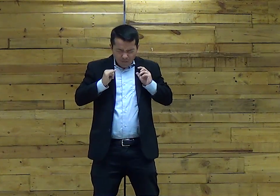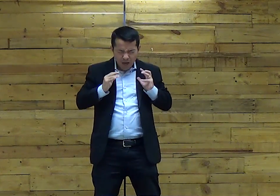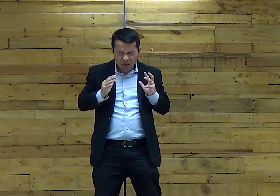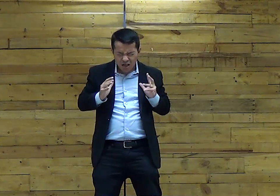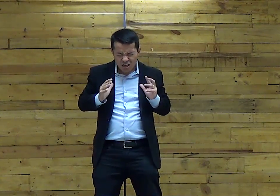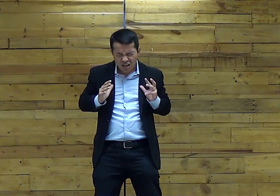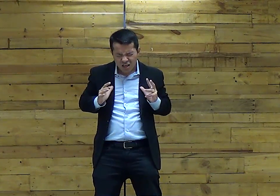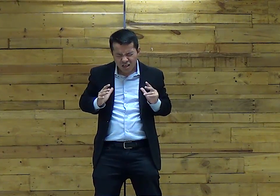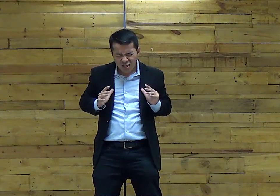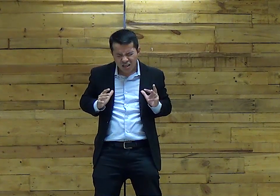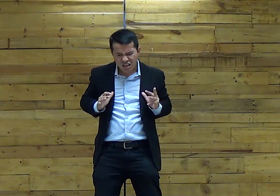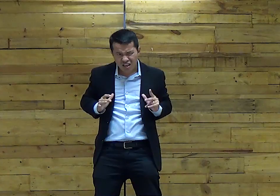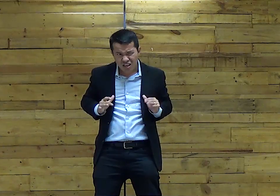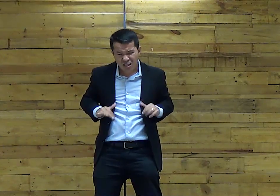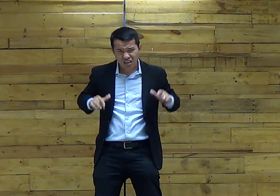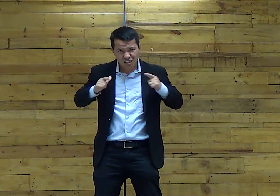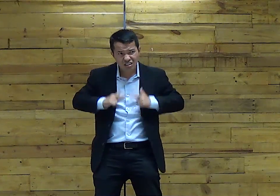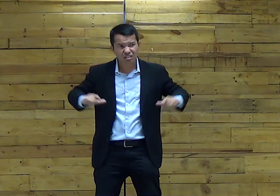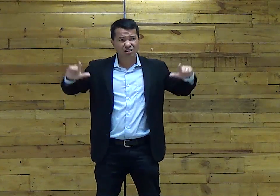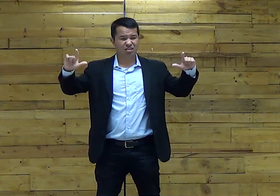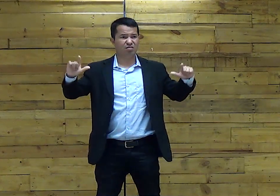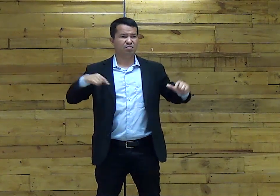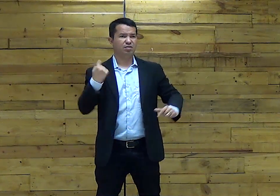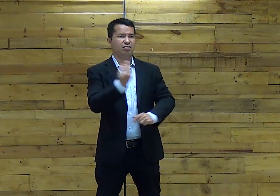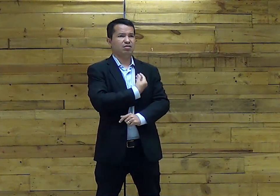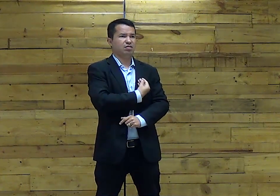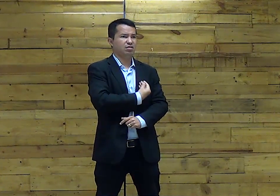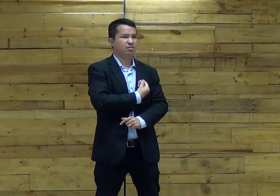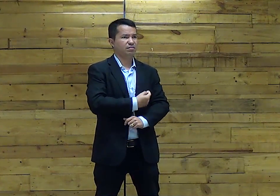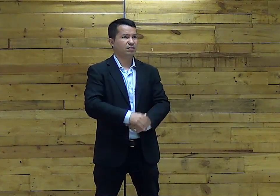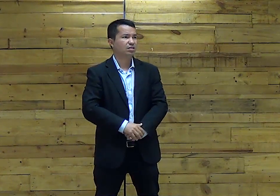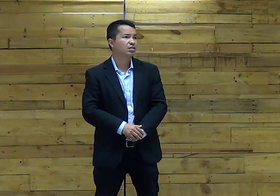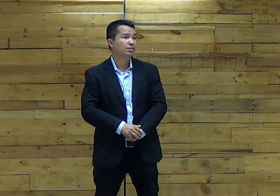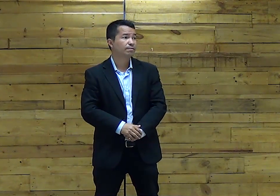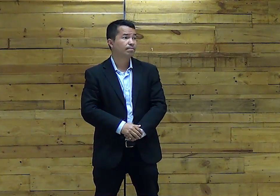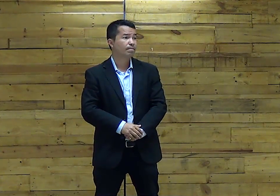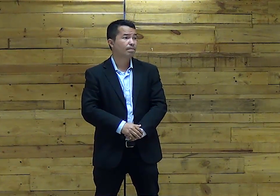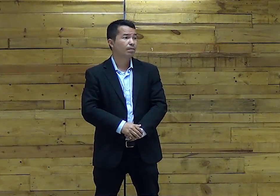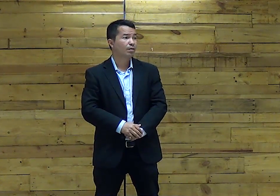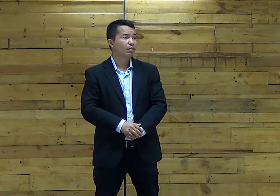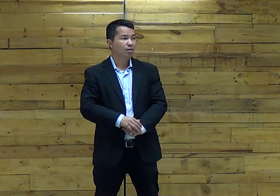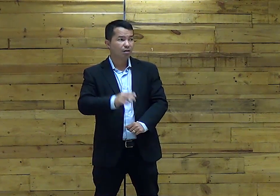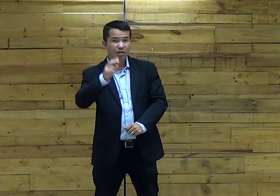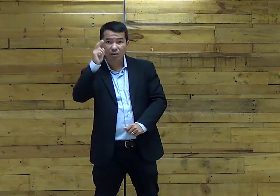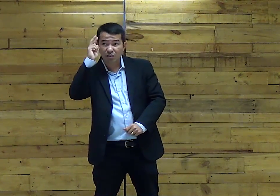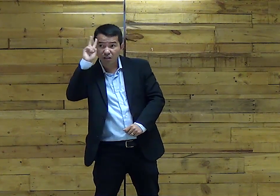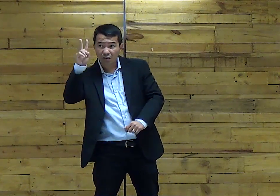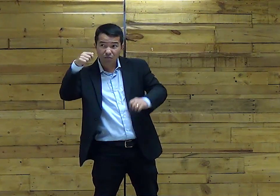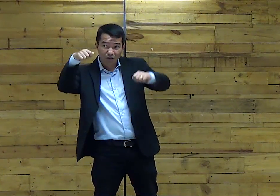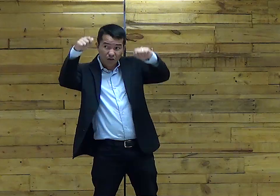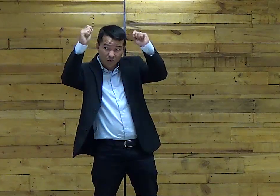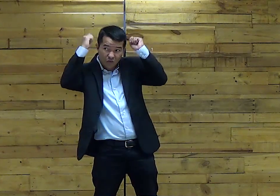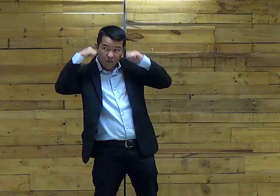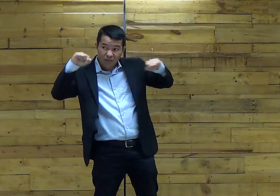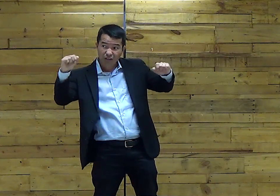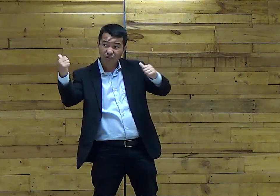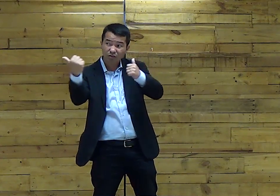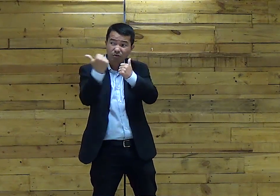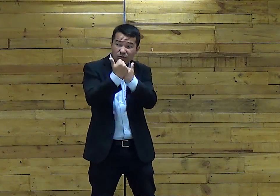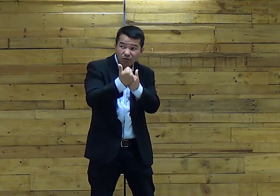Jesus veio Para nos perdoar E nos limpar Limpar a nossa vida Você lembra do